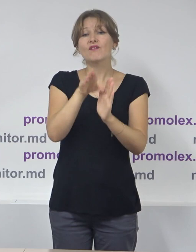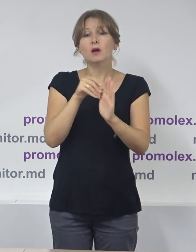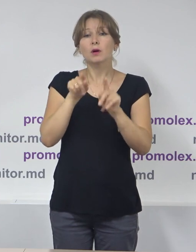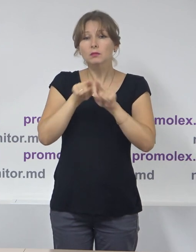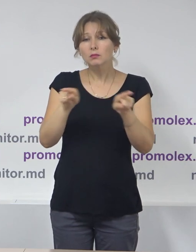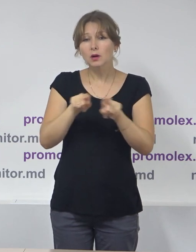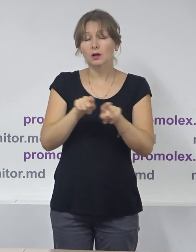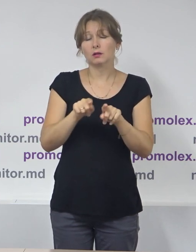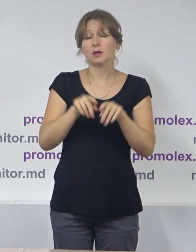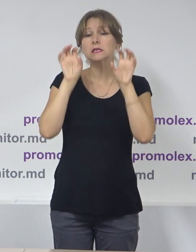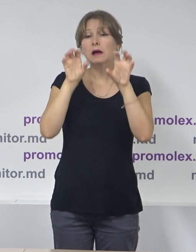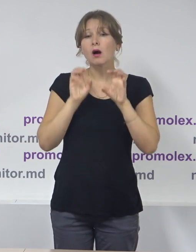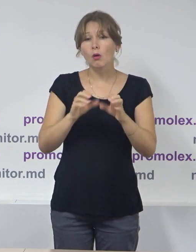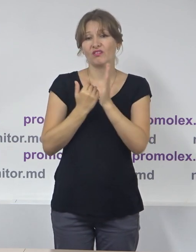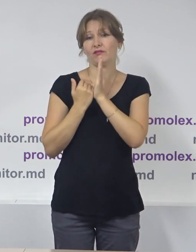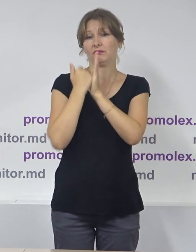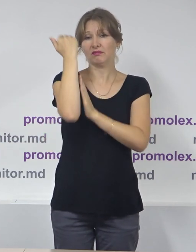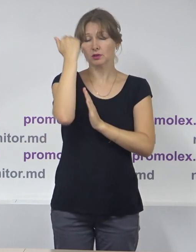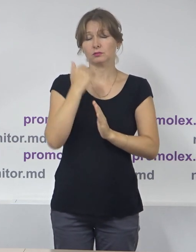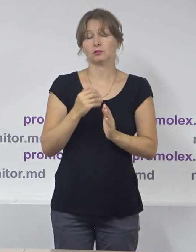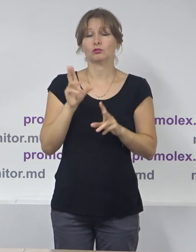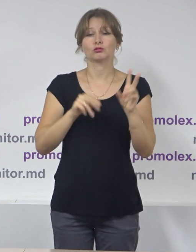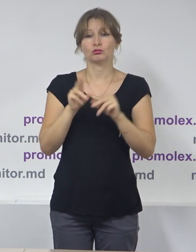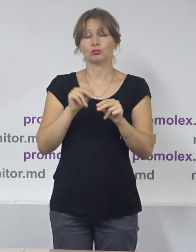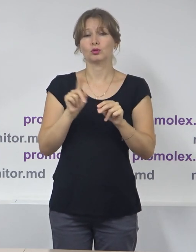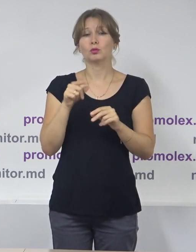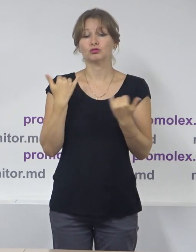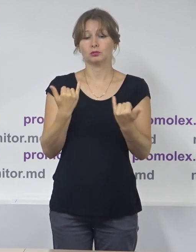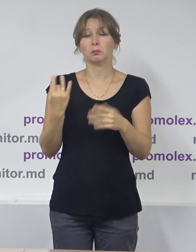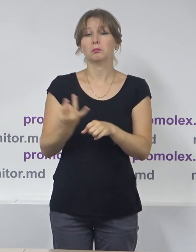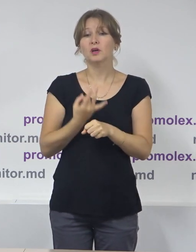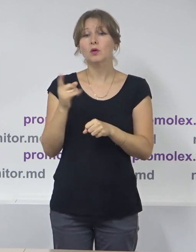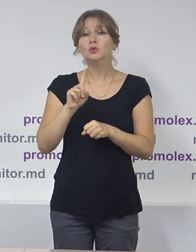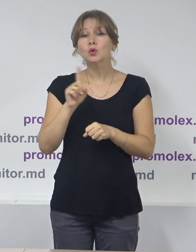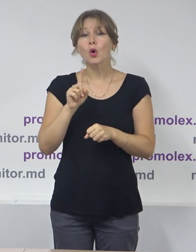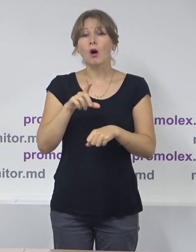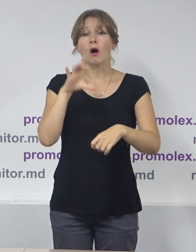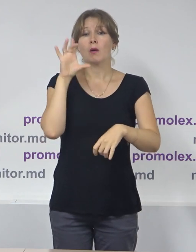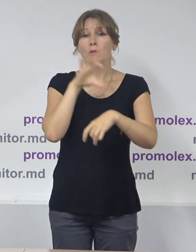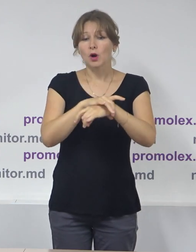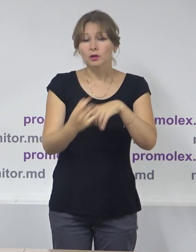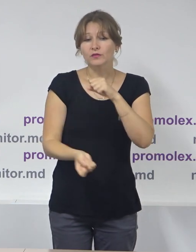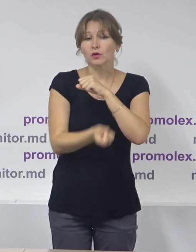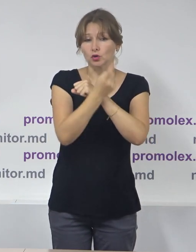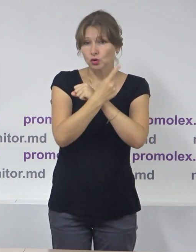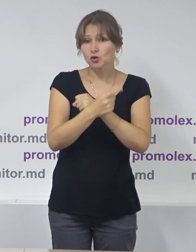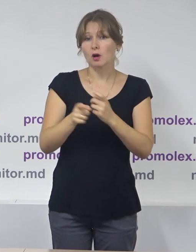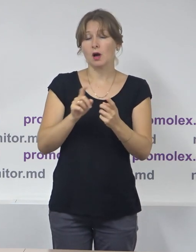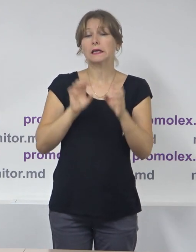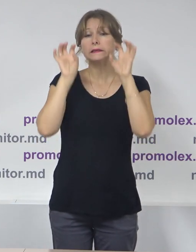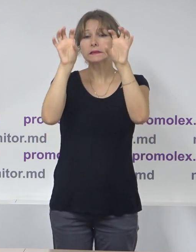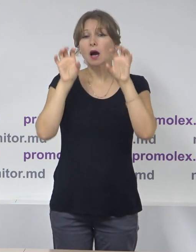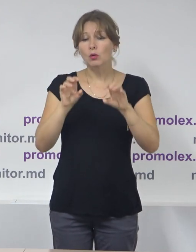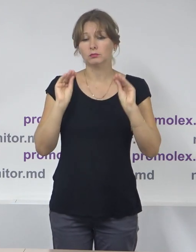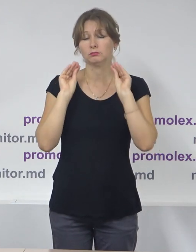dată în istoria Republicii Moldova, a declarat neconstitucional un partid politic. La originea cauzei se află sesizare depusă în noiembrie 2022